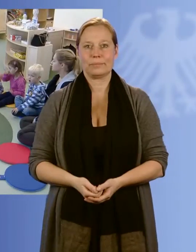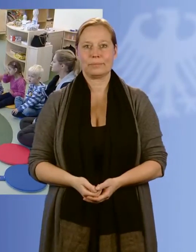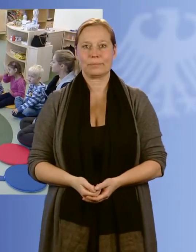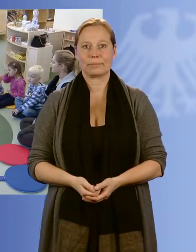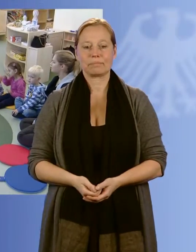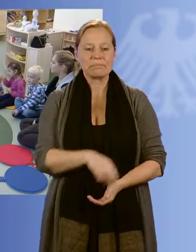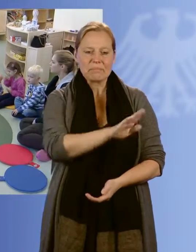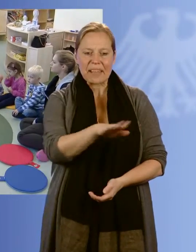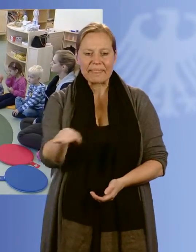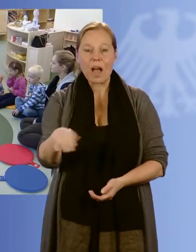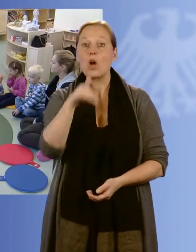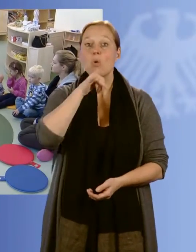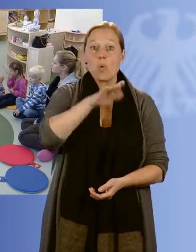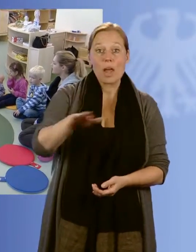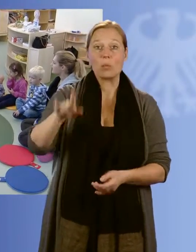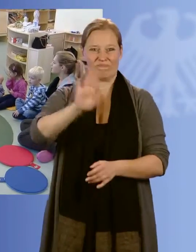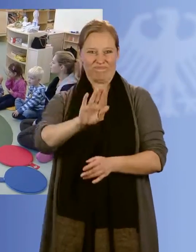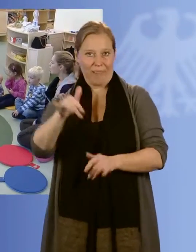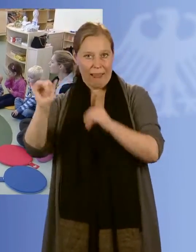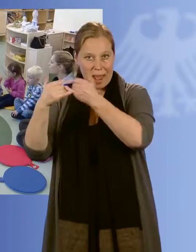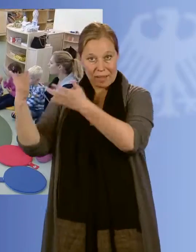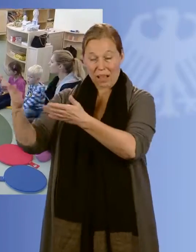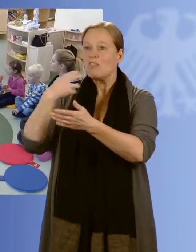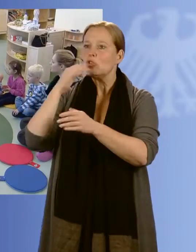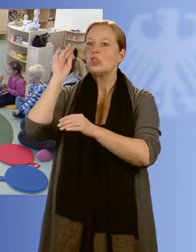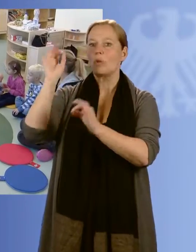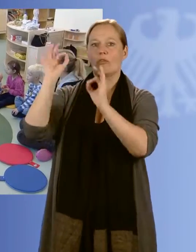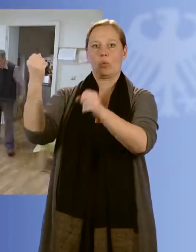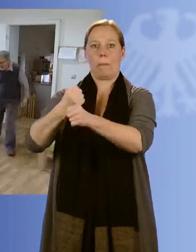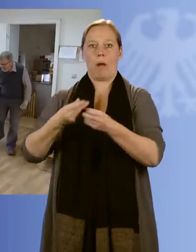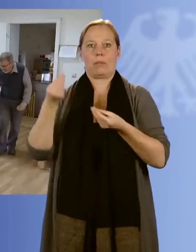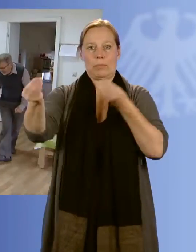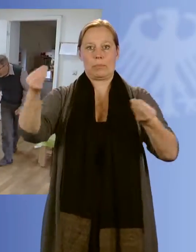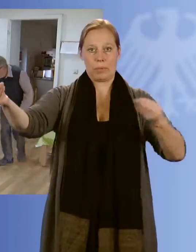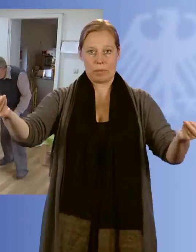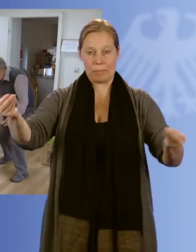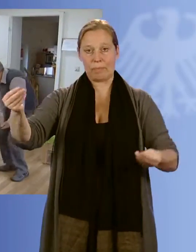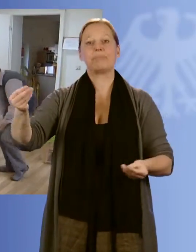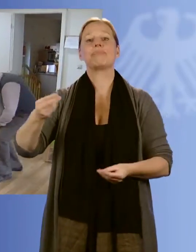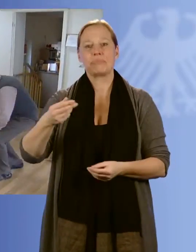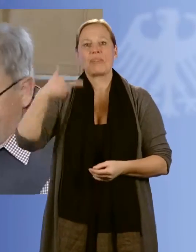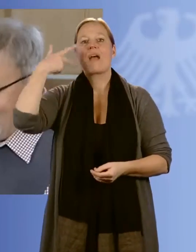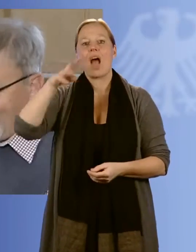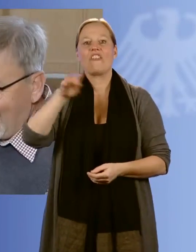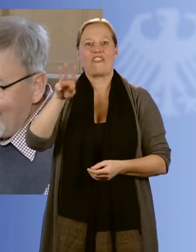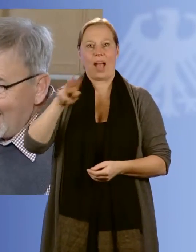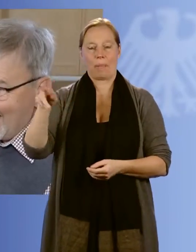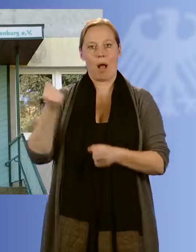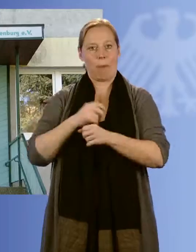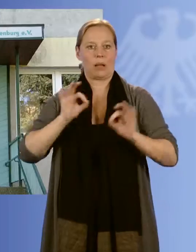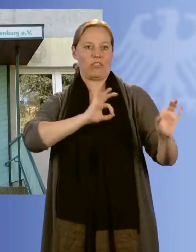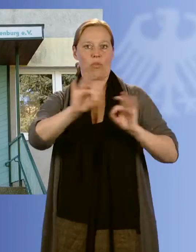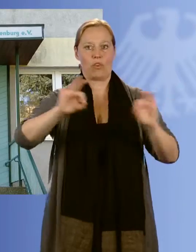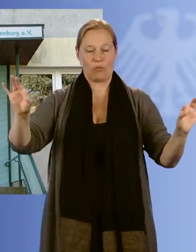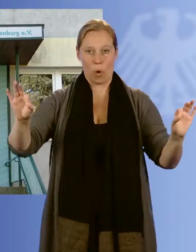Kindern, Jugendlichen und ihren Eltern eine gute Zukunft ermöglichen. Das ist der Anspruch von Herbert Weimar und dem von ihm